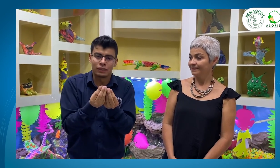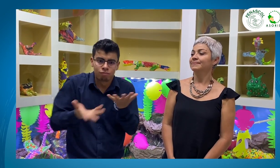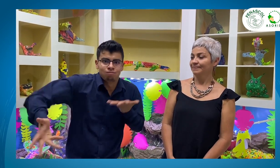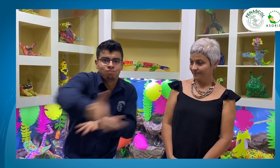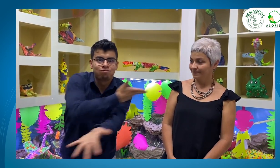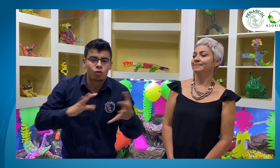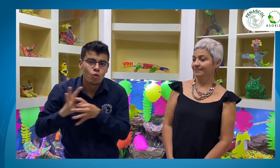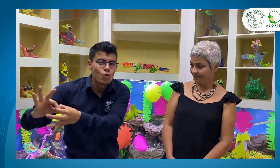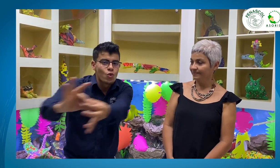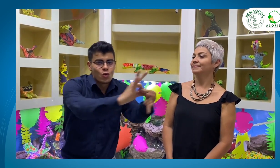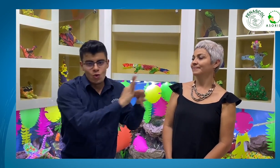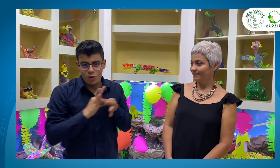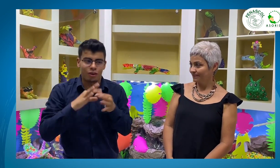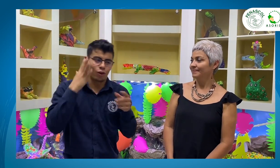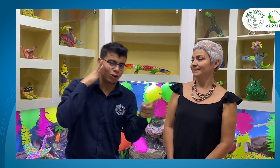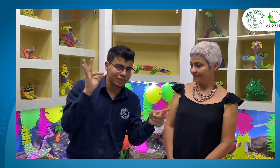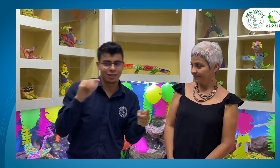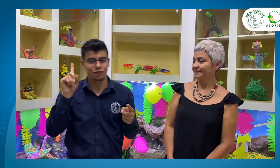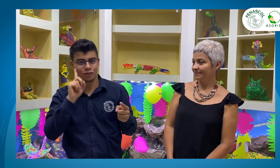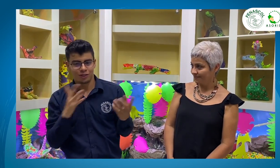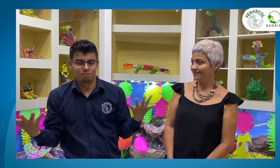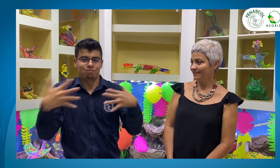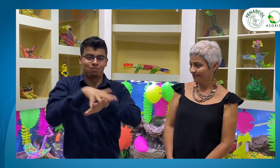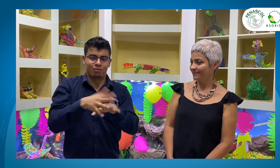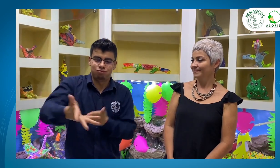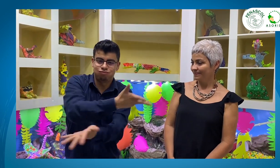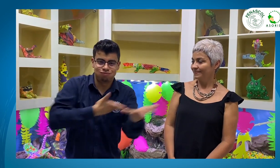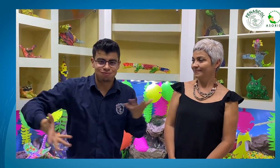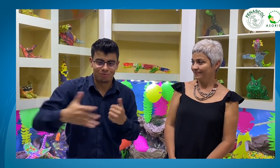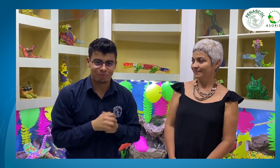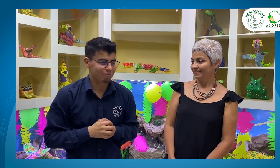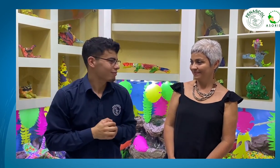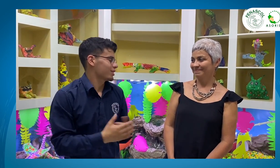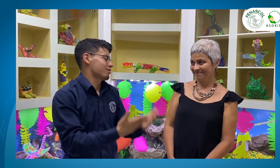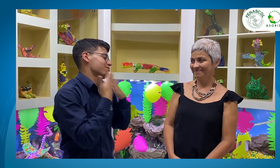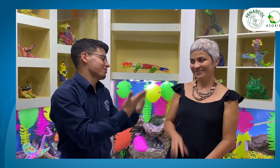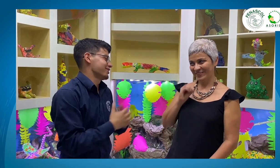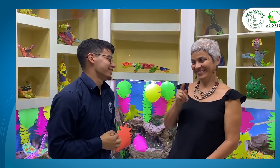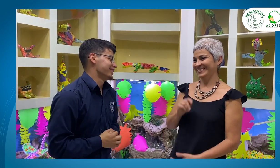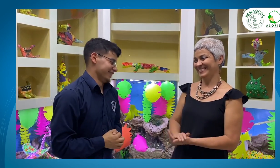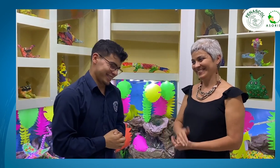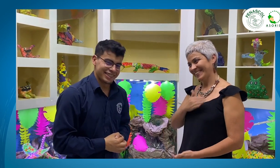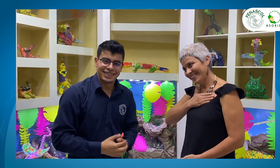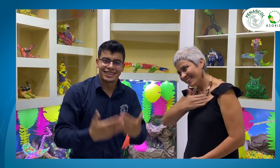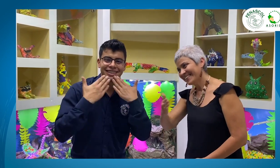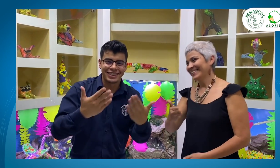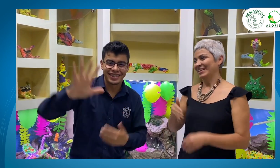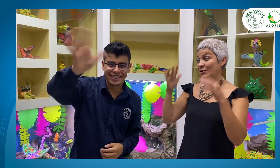es dar un poco de acceso, sino la interacción en unidad de oyentes y personas sordas. Muchísimas gracias por su